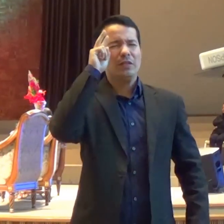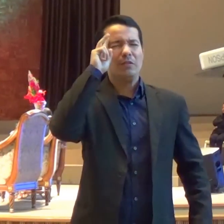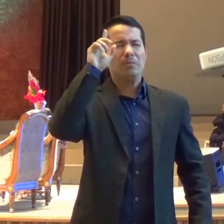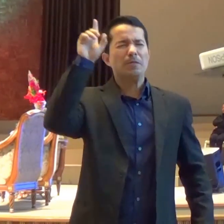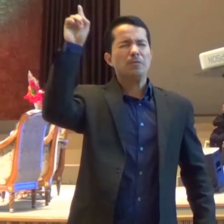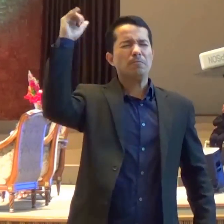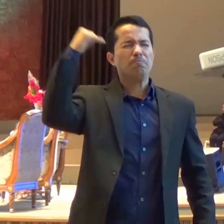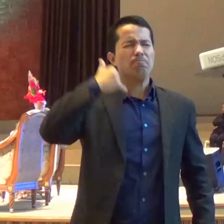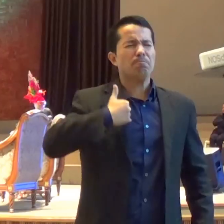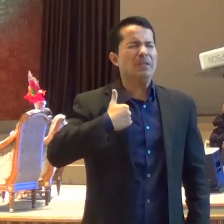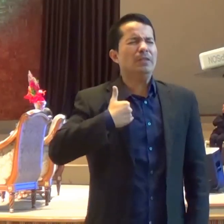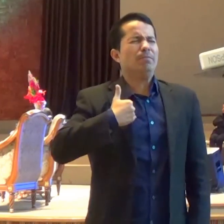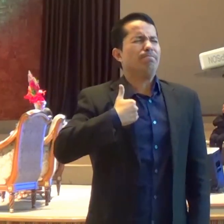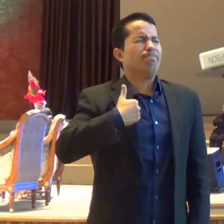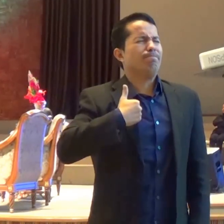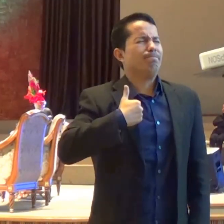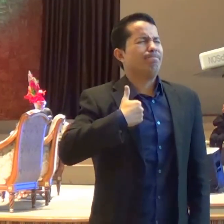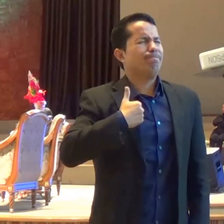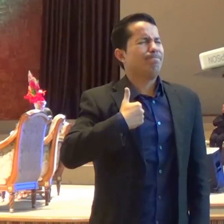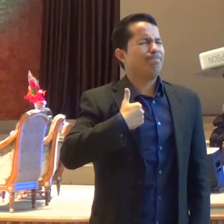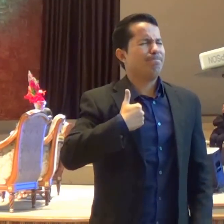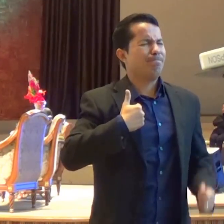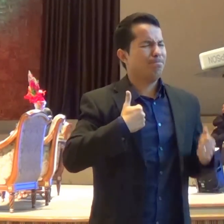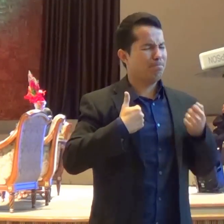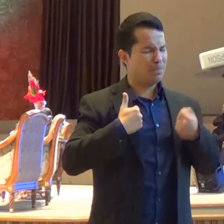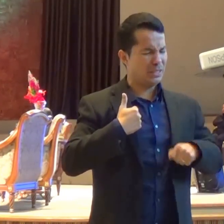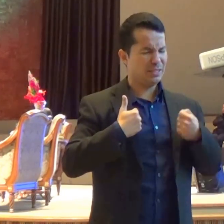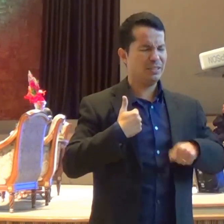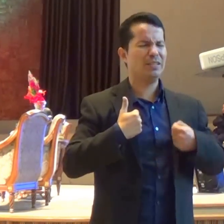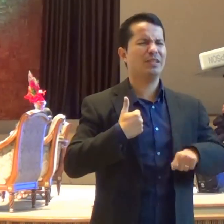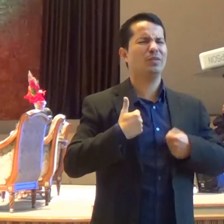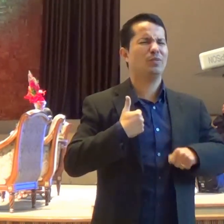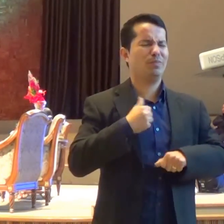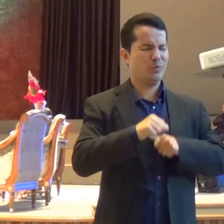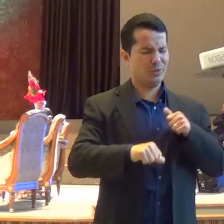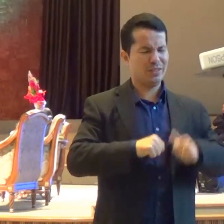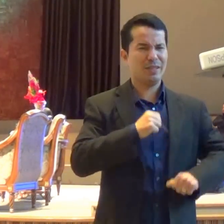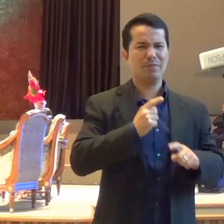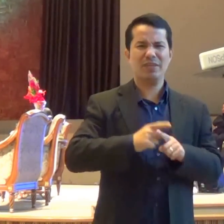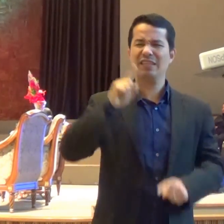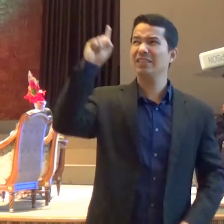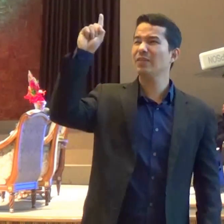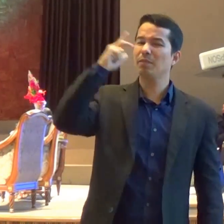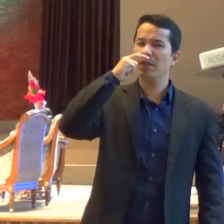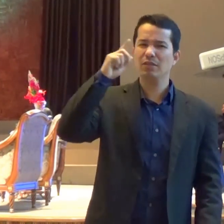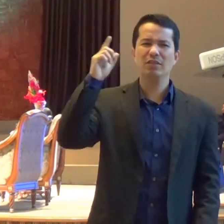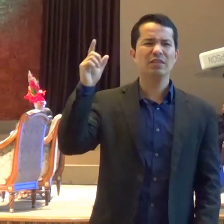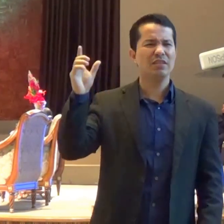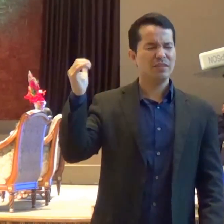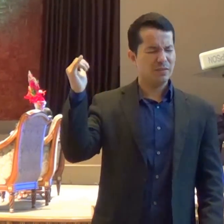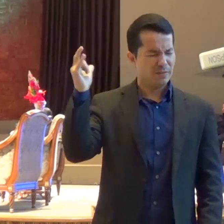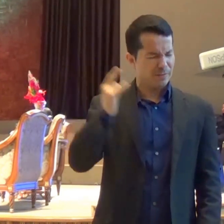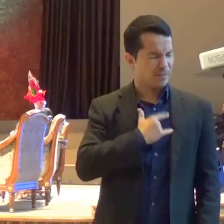Espírito Que está dizendo Para você Eu amo Você Eu amo Você